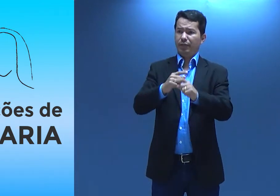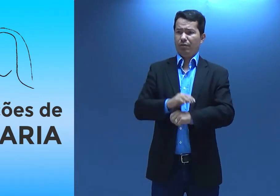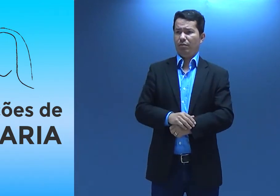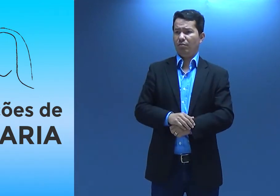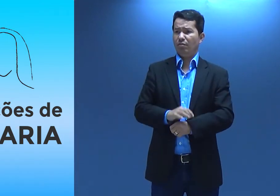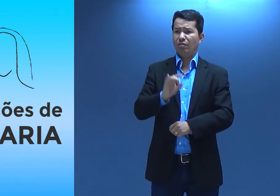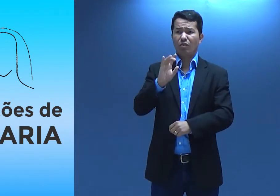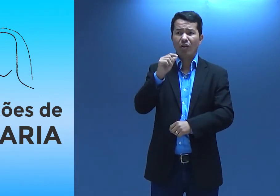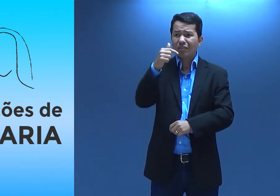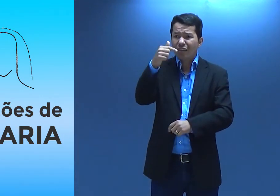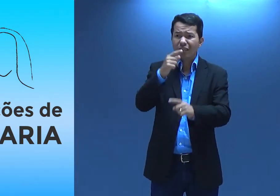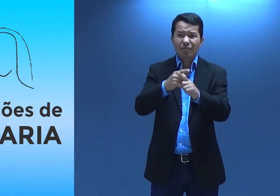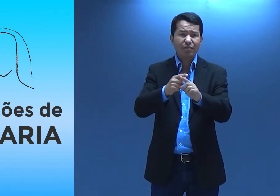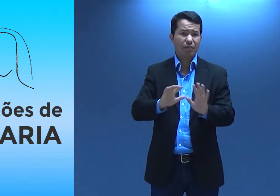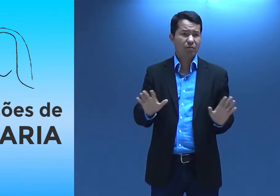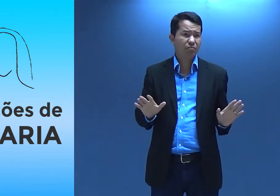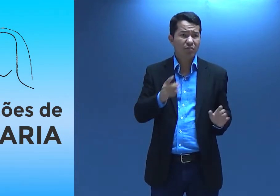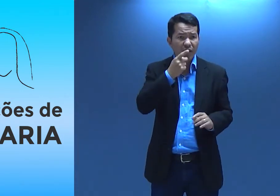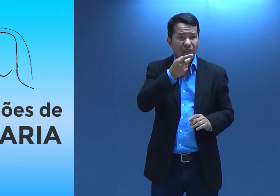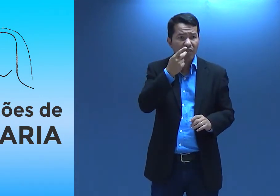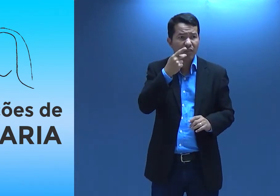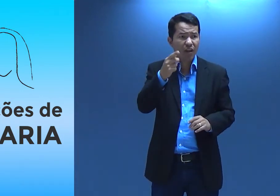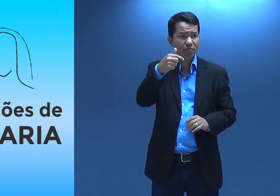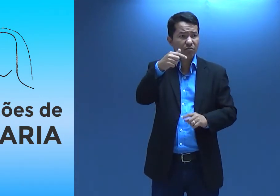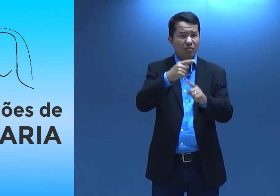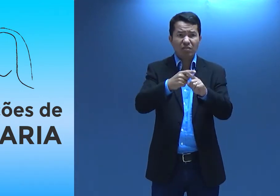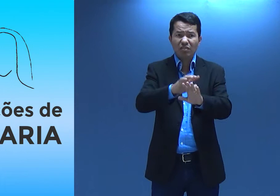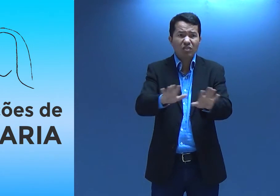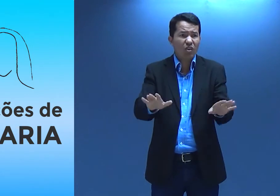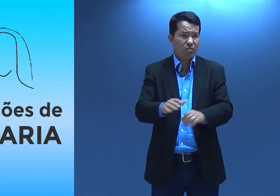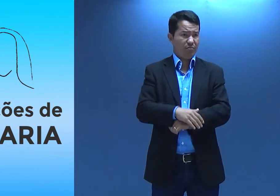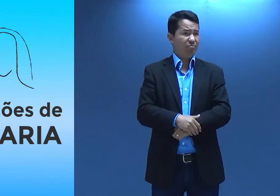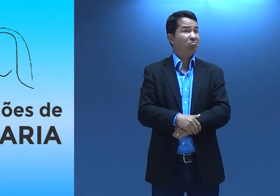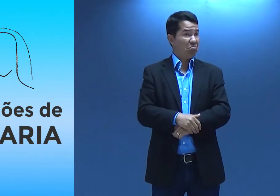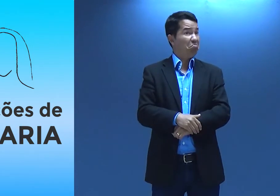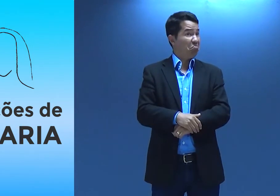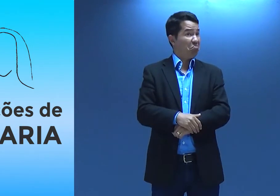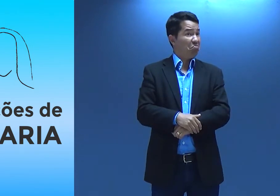só sete vezes falado sobre ela, sete vezes apenas.